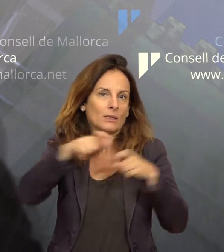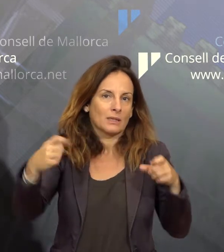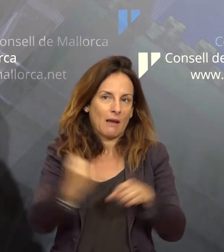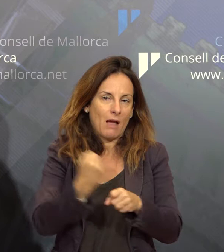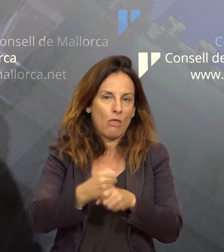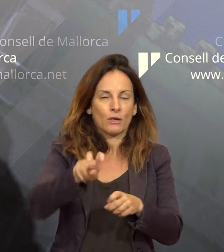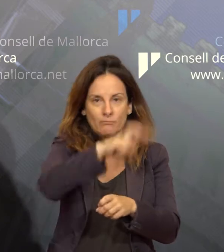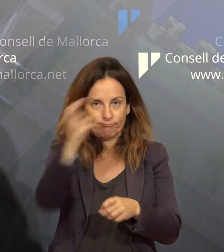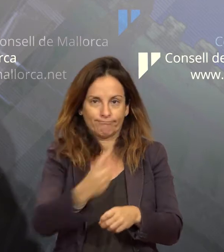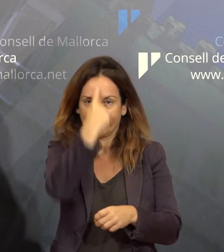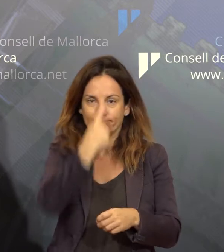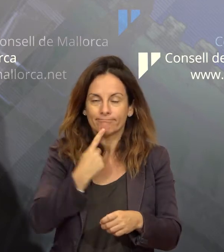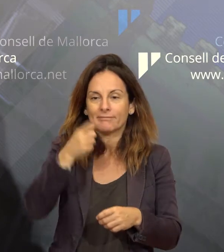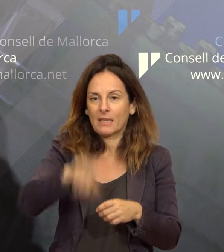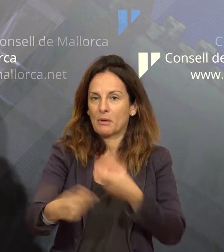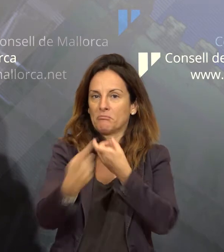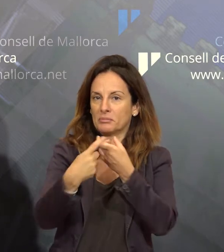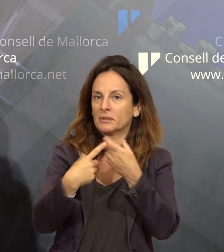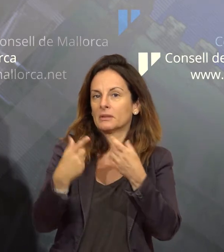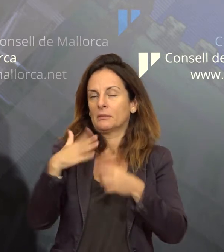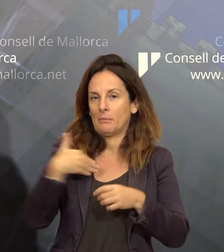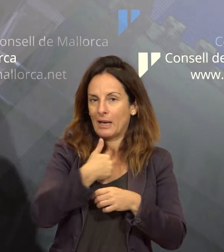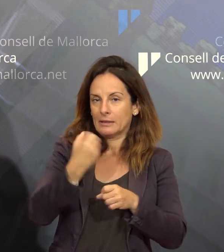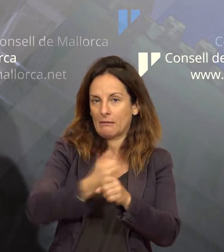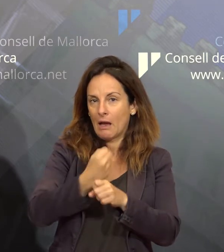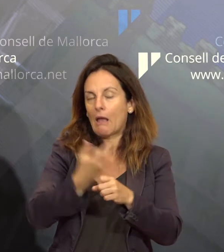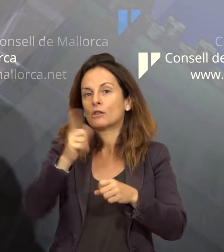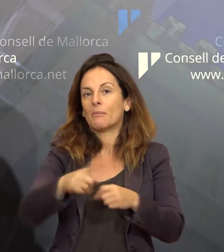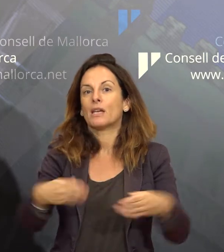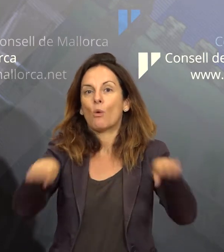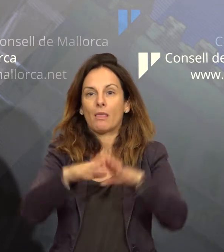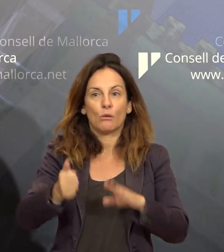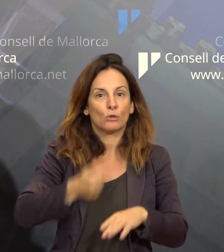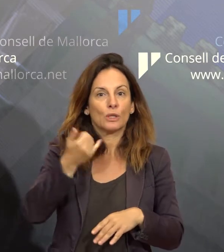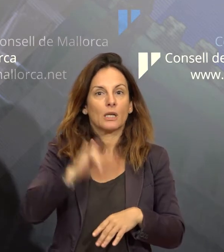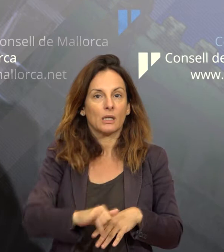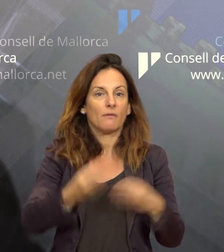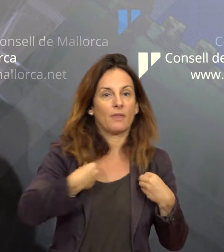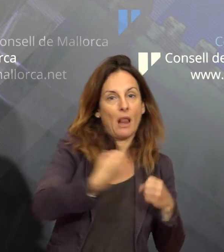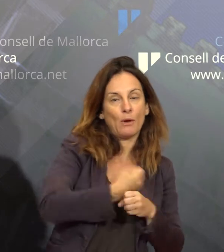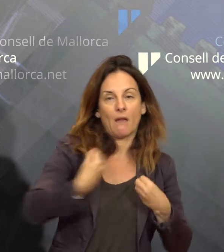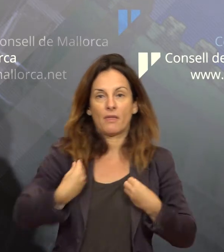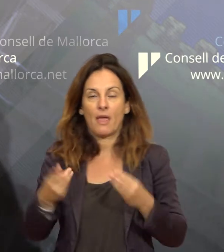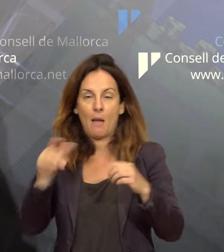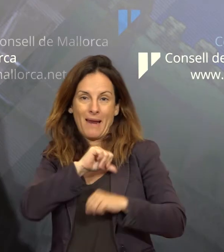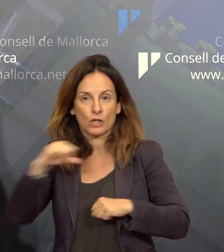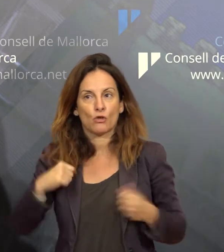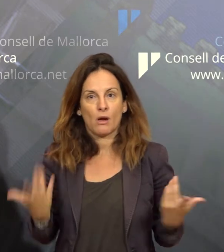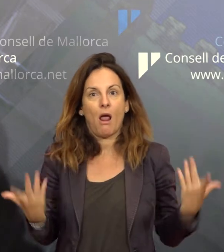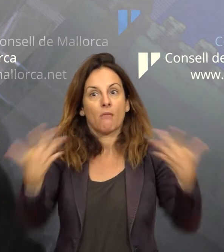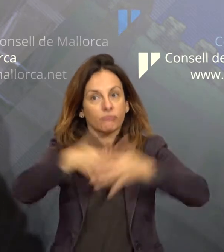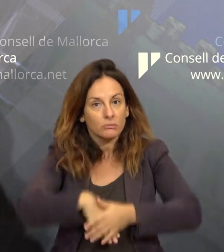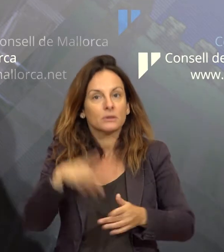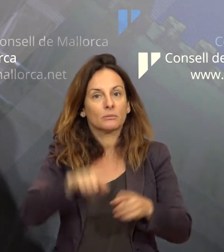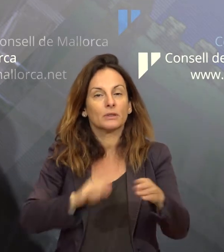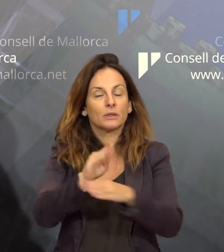treballadors, voluntariats corporatius, igualtat d'oportunitat i conciliació laboral, orientar les empreses, organitzacions i